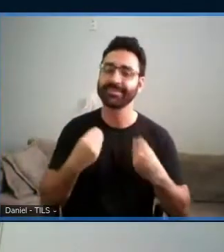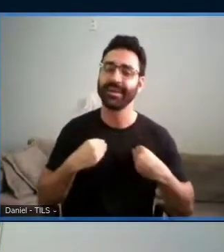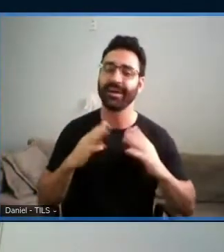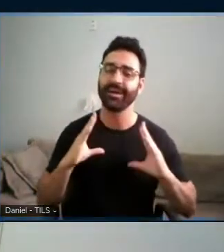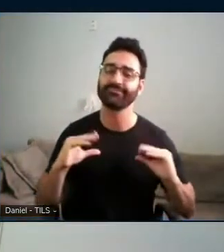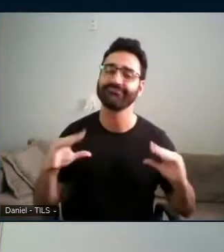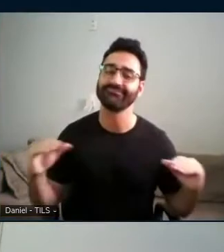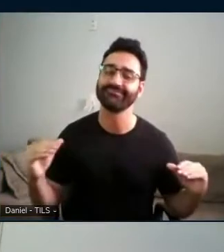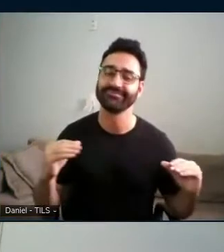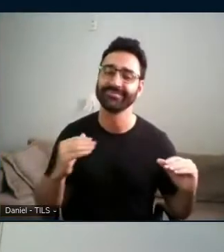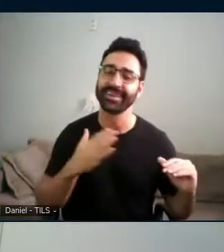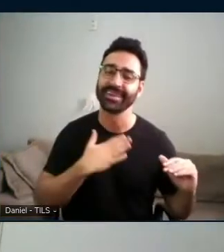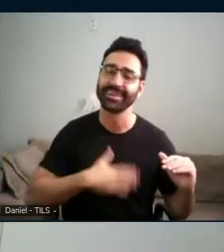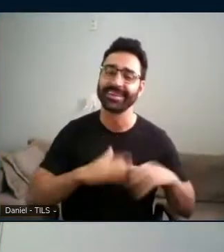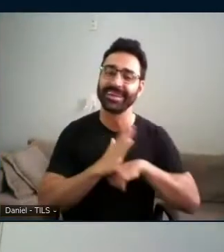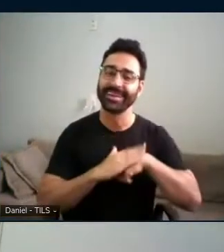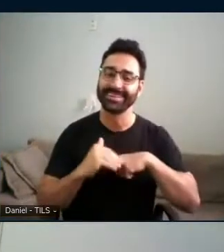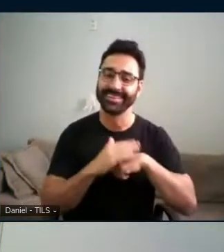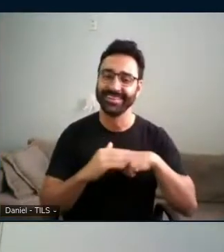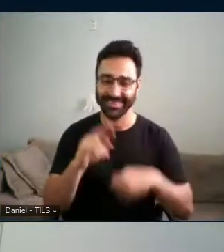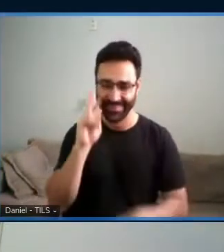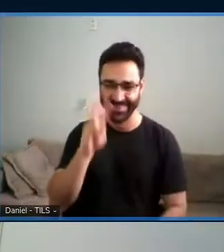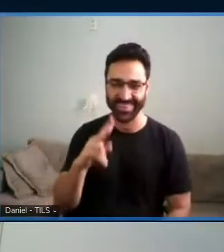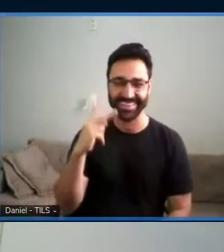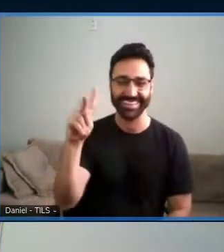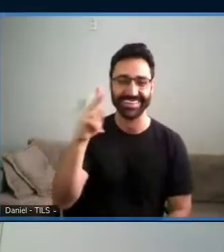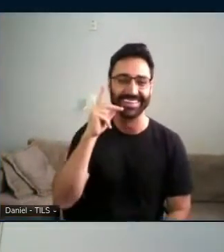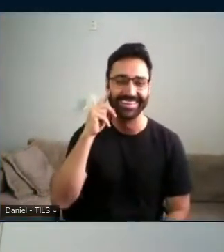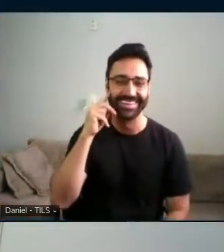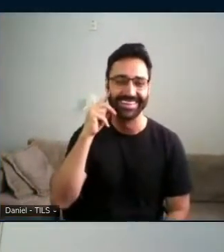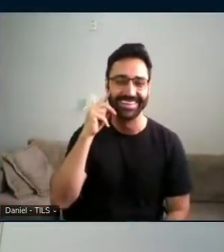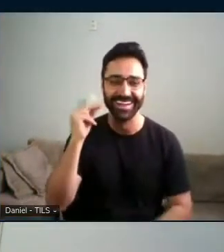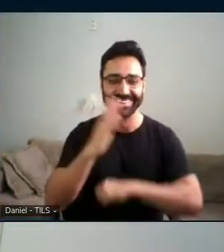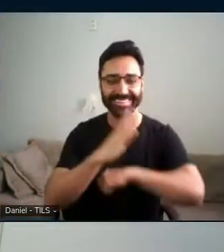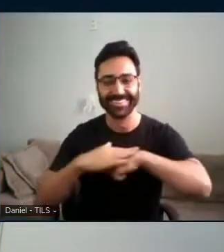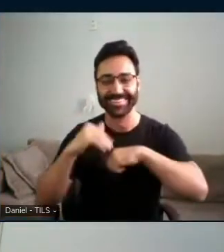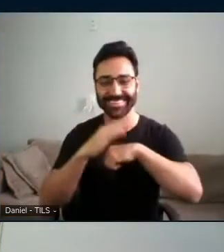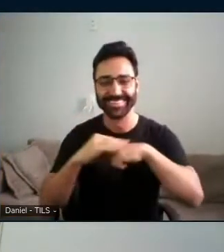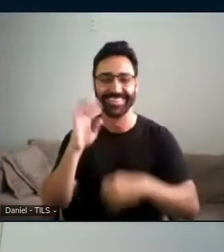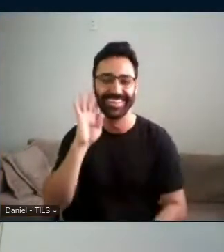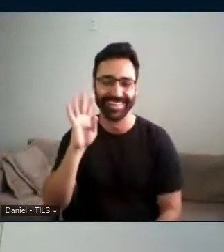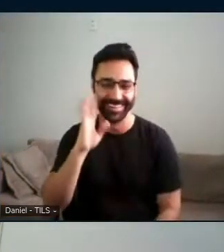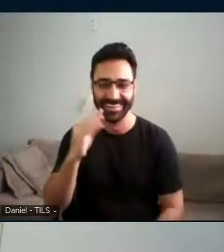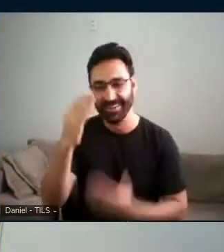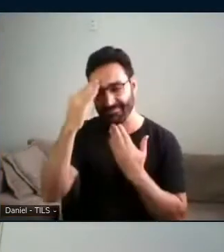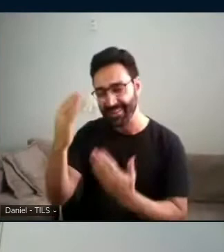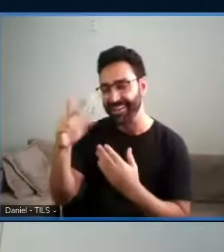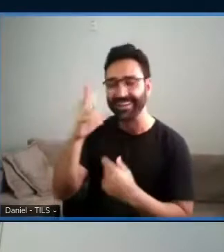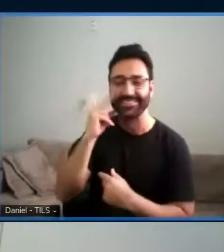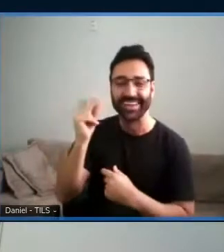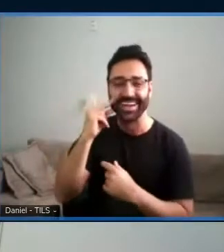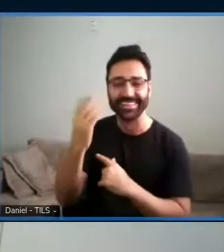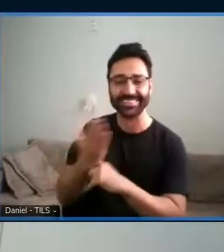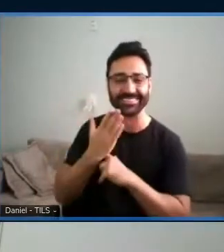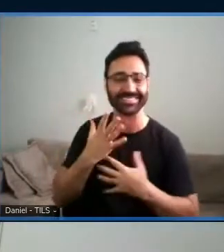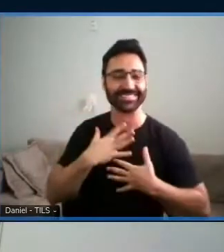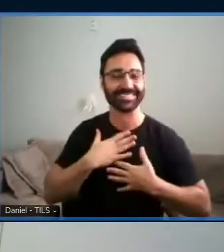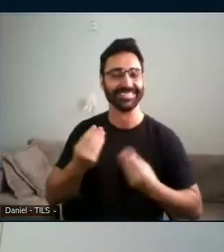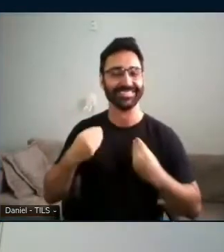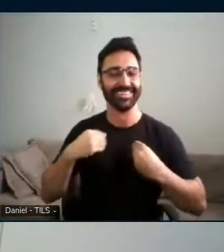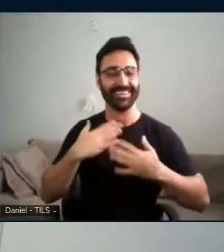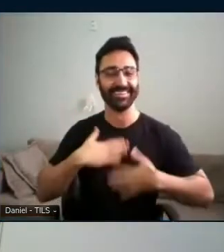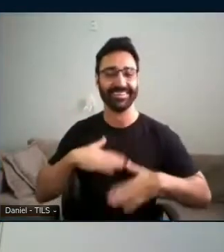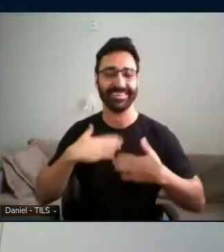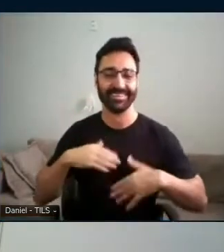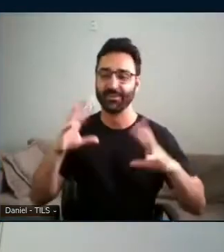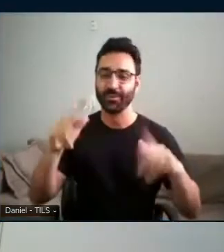Então, agradeça ao seu gatinho aí, fazendo um carinho nele. É sempre importante a presença de crianças, esses animais